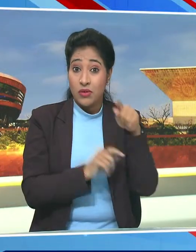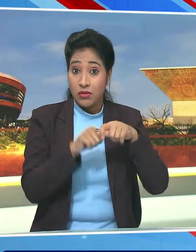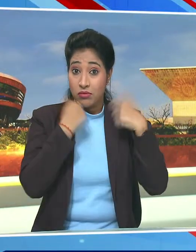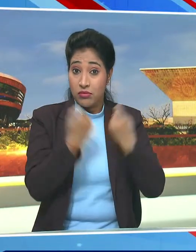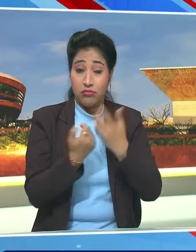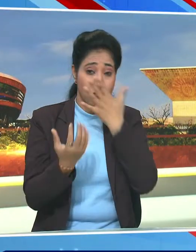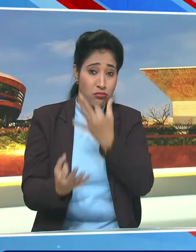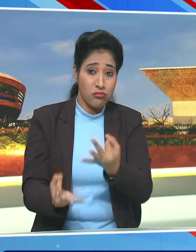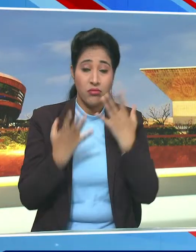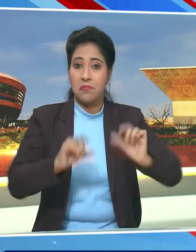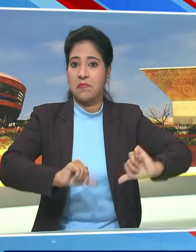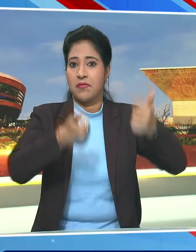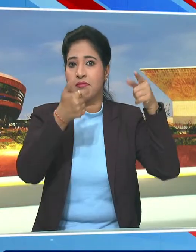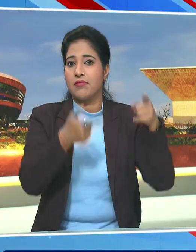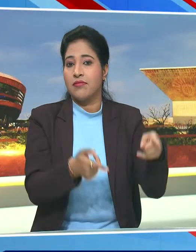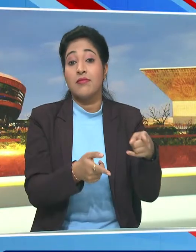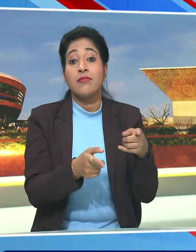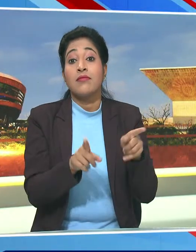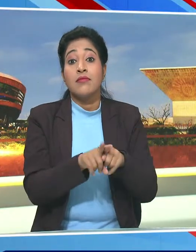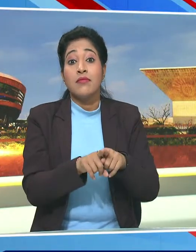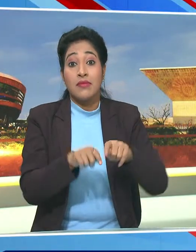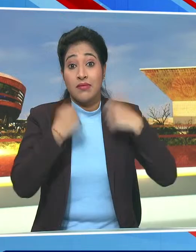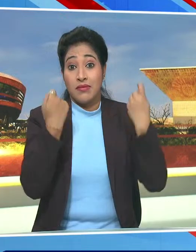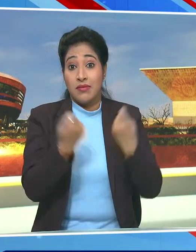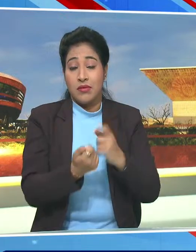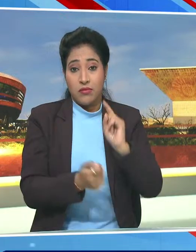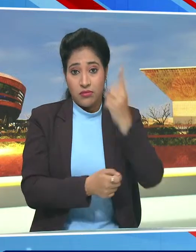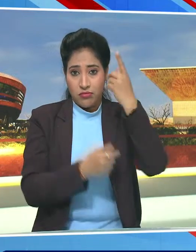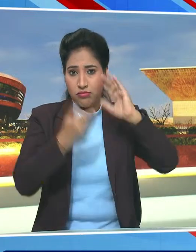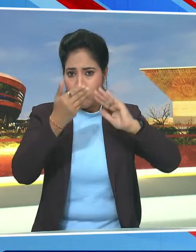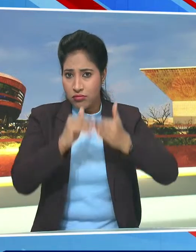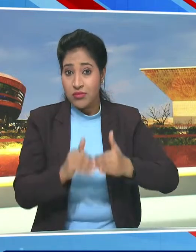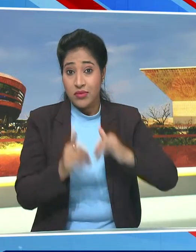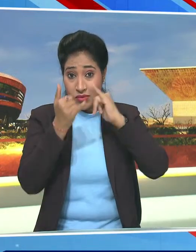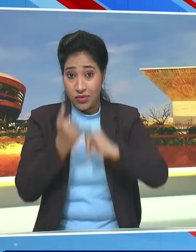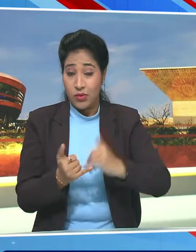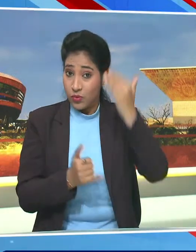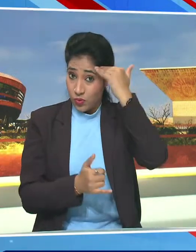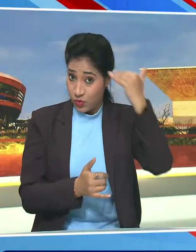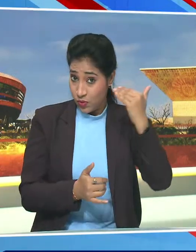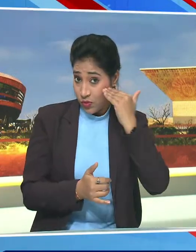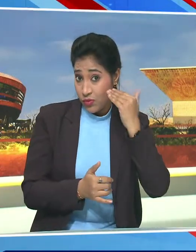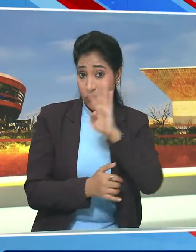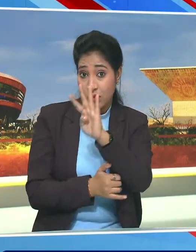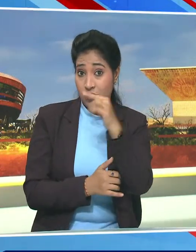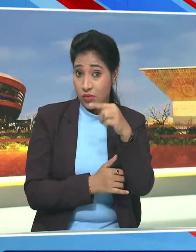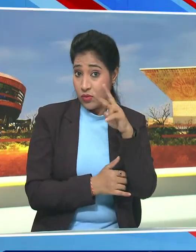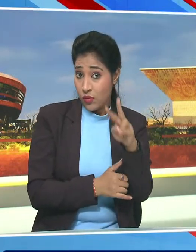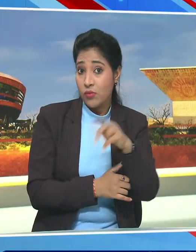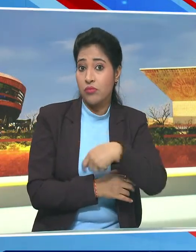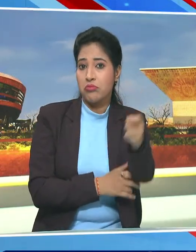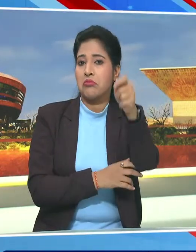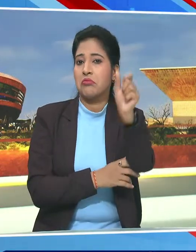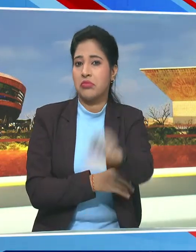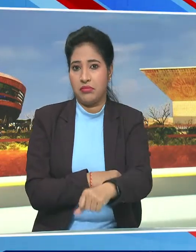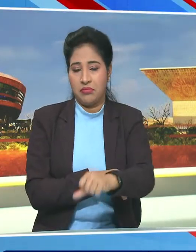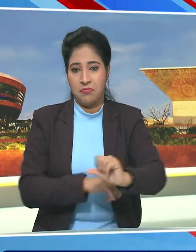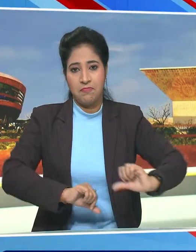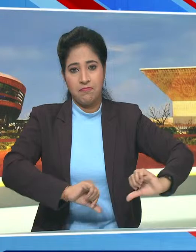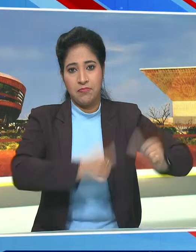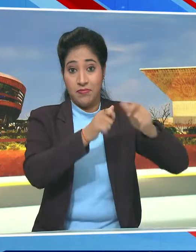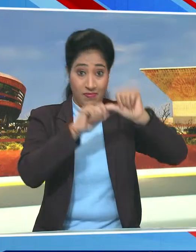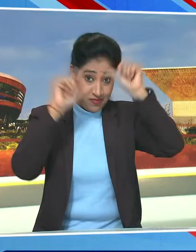साथ अपने अभ्यान की शुरूआत की है टीम ने पहले मैच में दक्षिन कोरिया को चार दो से हराने में सफलता पाई